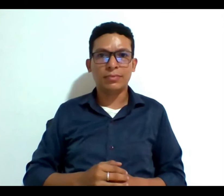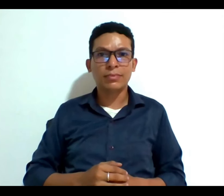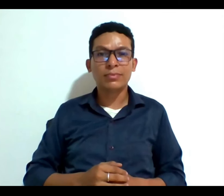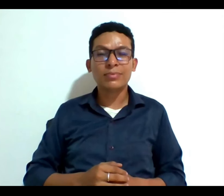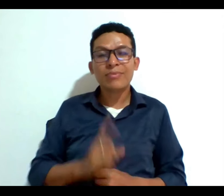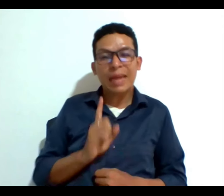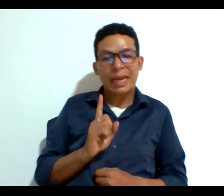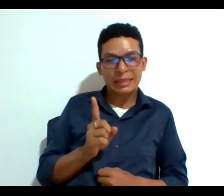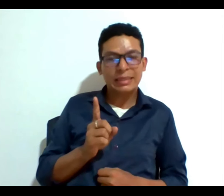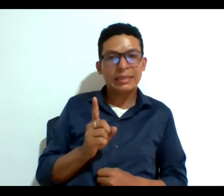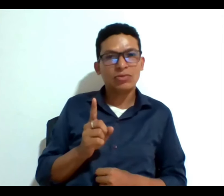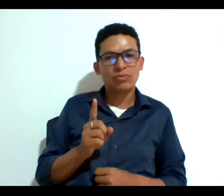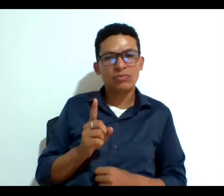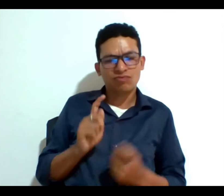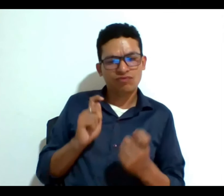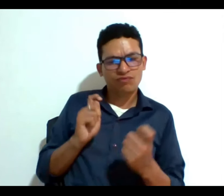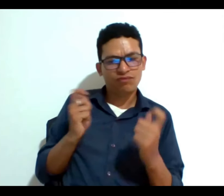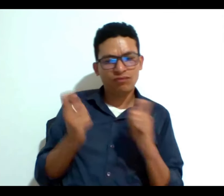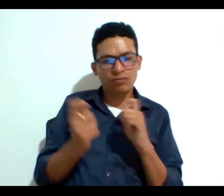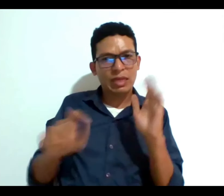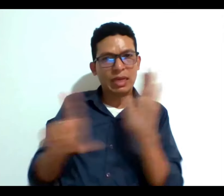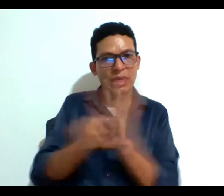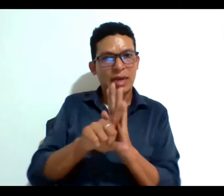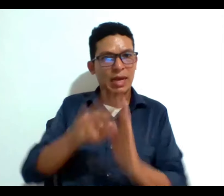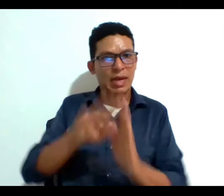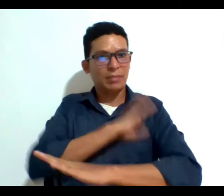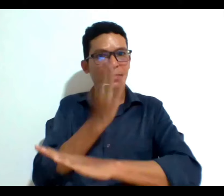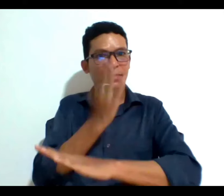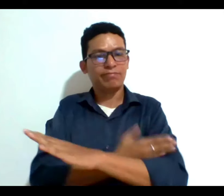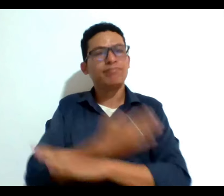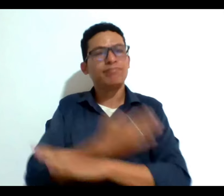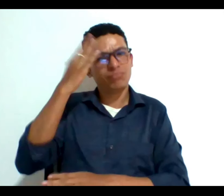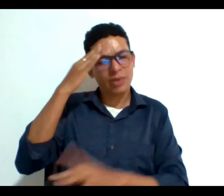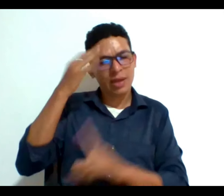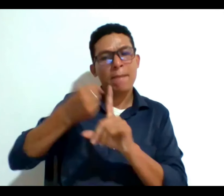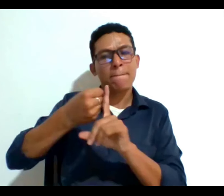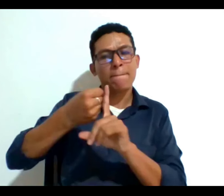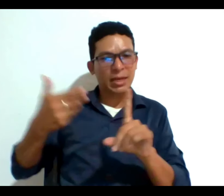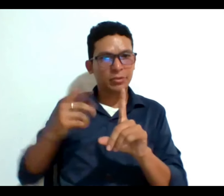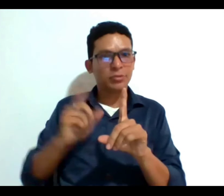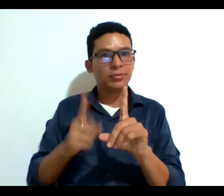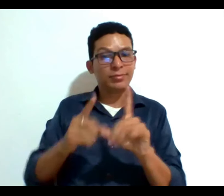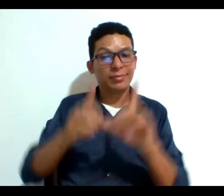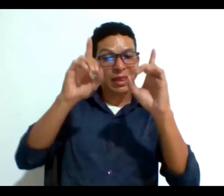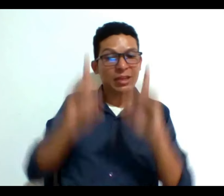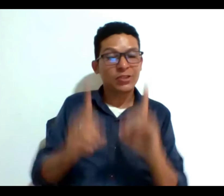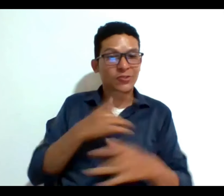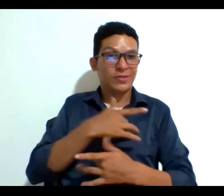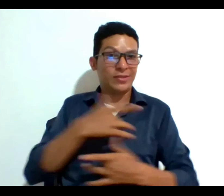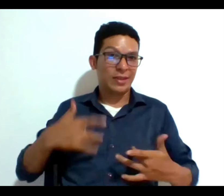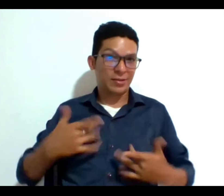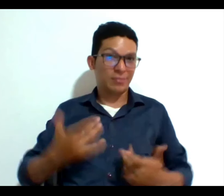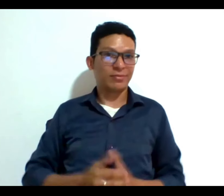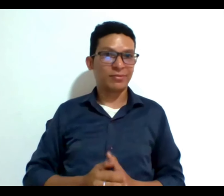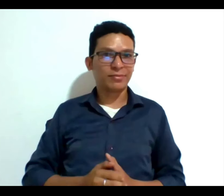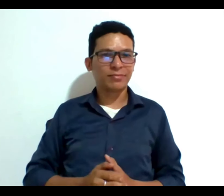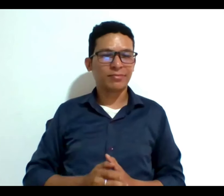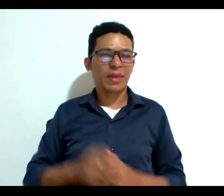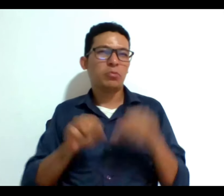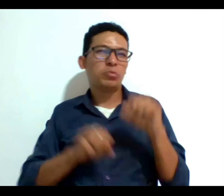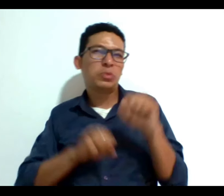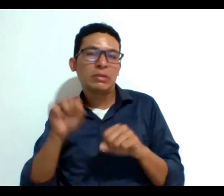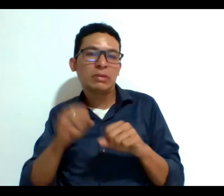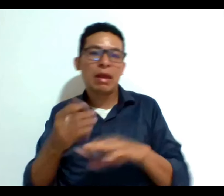esa revolución de la capacidad legal pues por supuesto está impactando la toma de decisiones en salud ustedes quizás antes veían